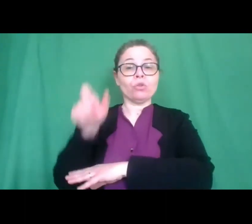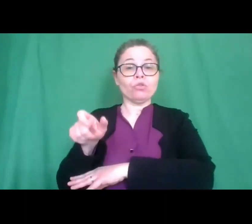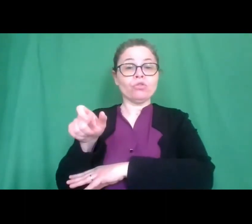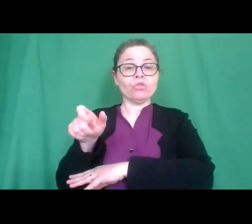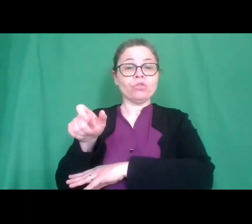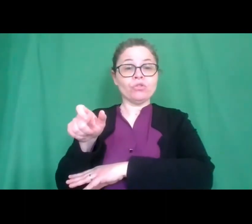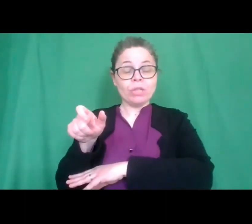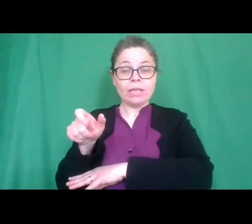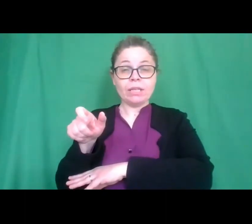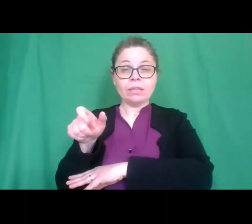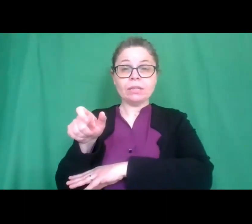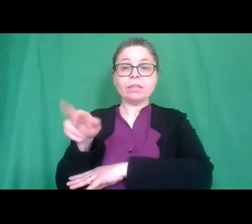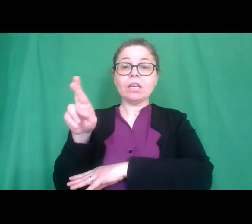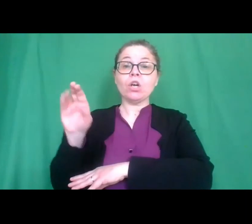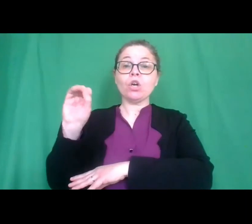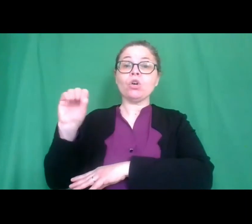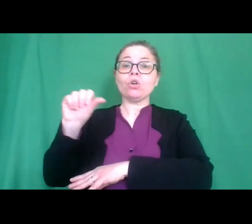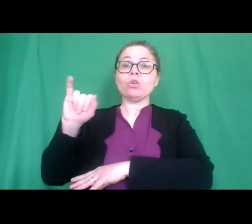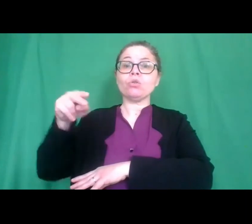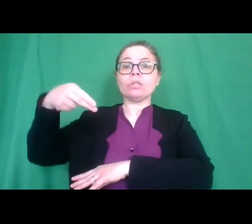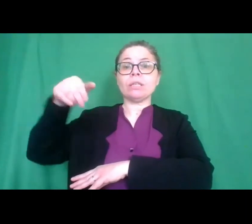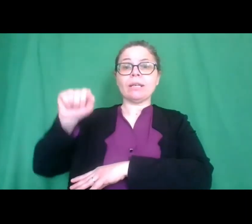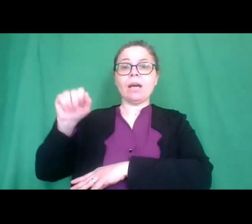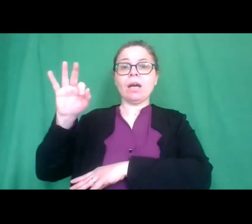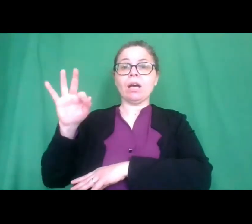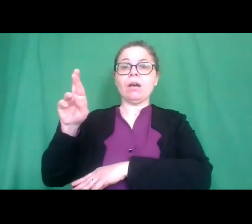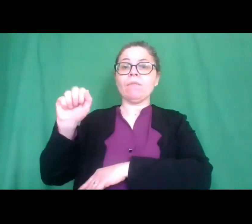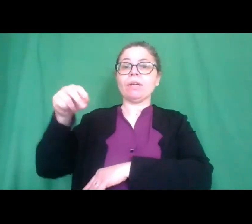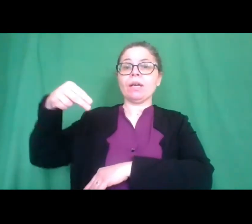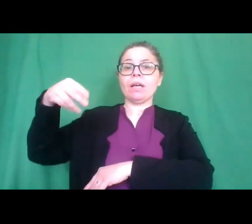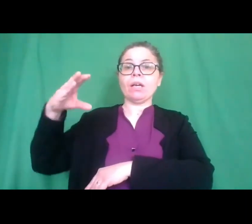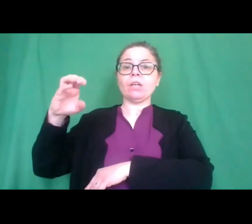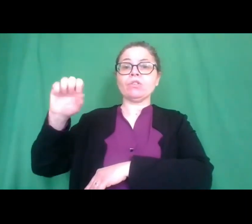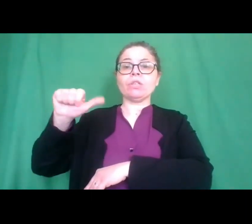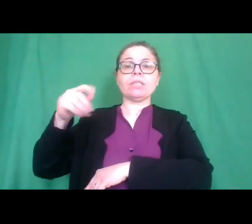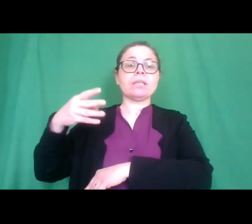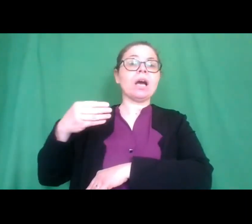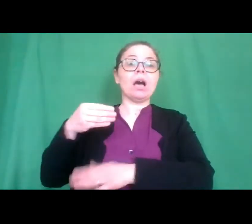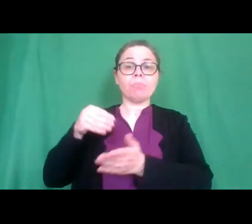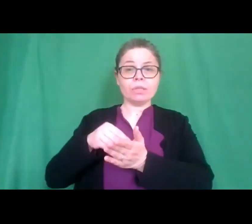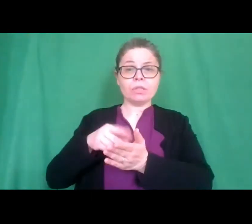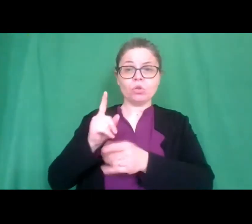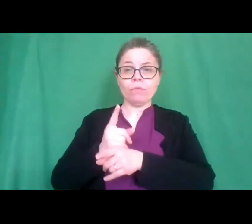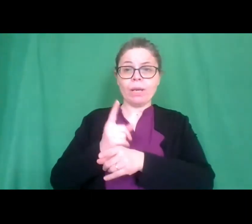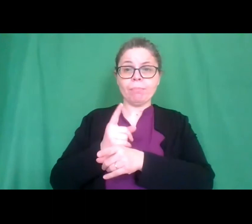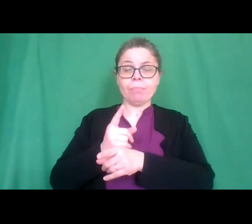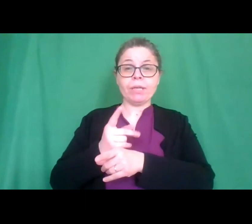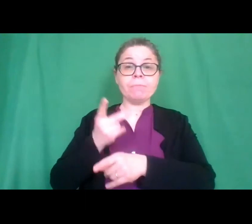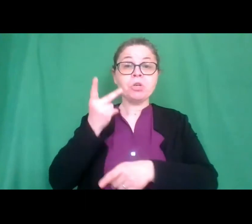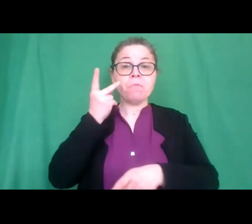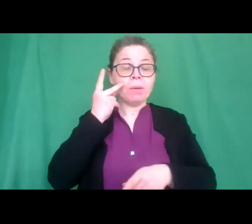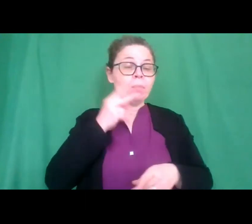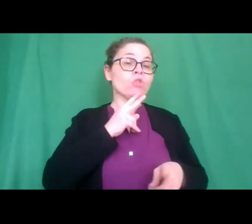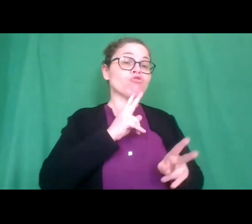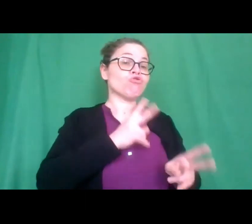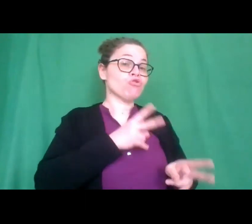Francesca mi aveva confermato la presenza non so se ancora io vedo nella chat una Francesca non so se